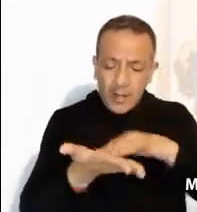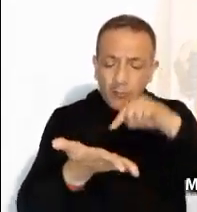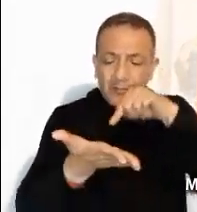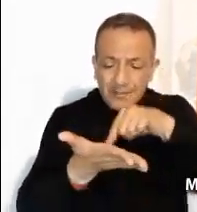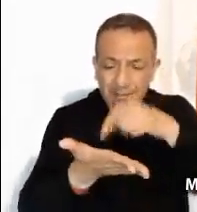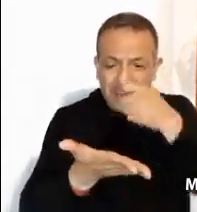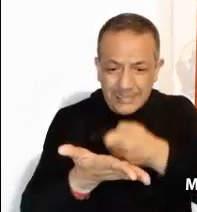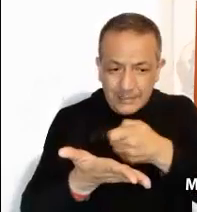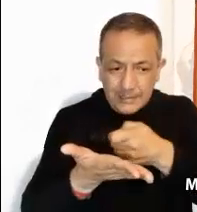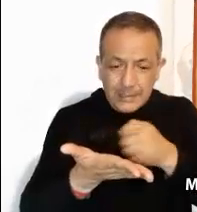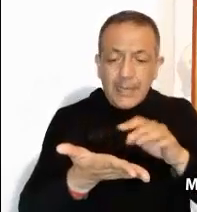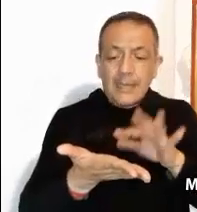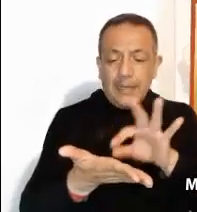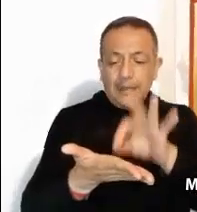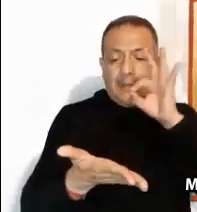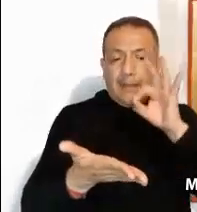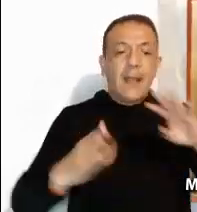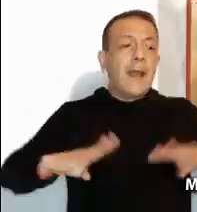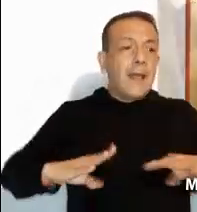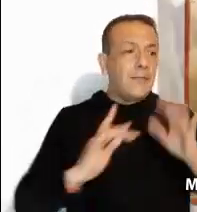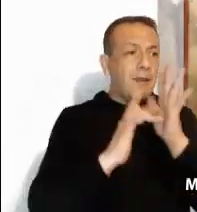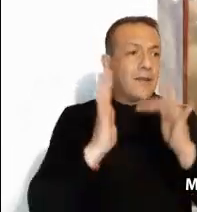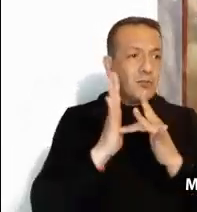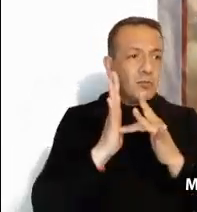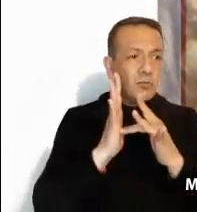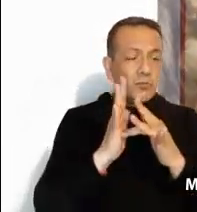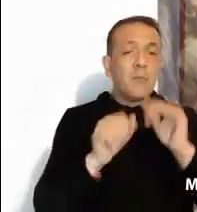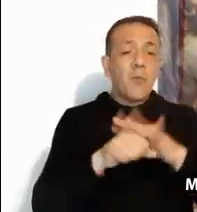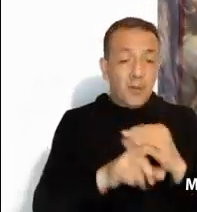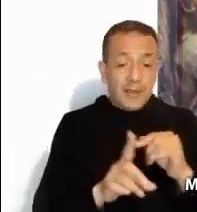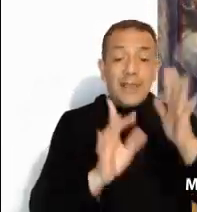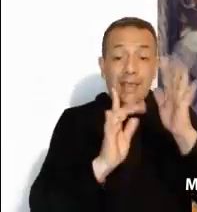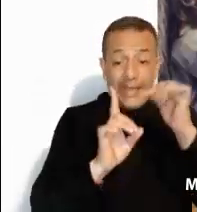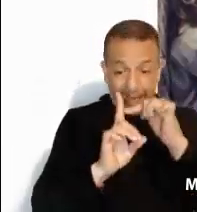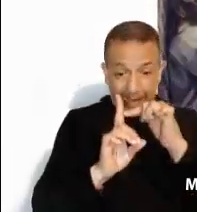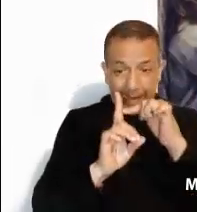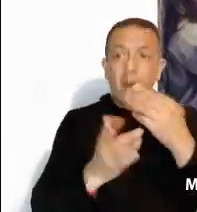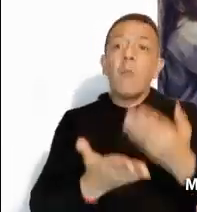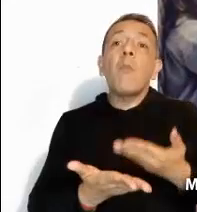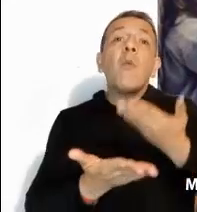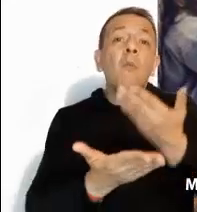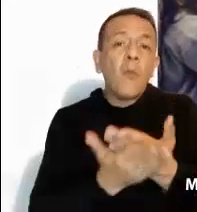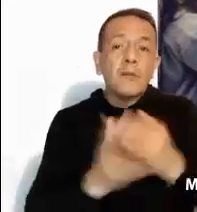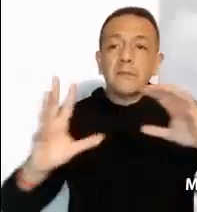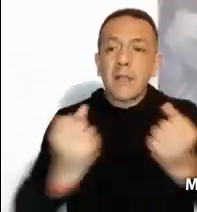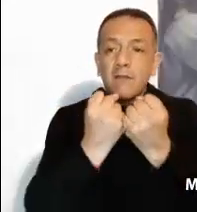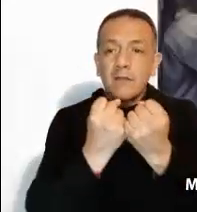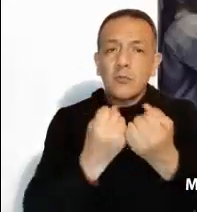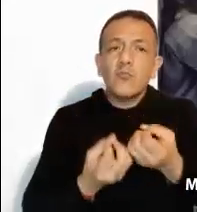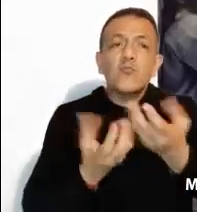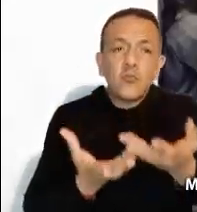comprendiéramos la actitud de Jesús? Jesús ofrece apasionadamente su oferta de salvación,